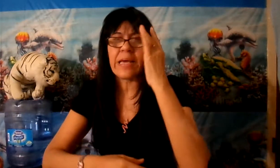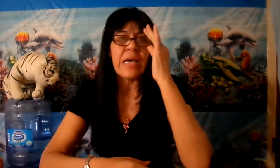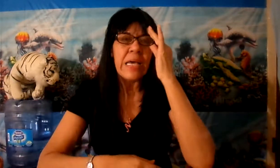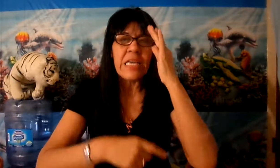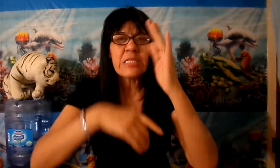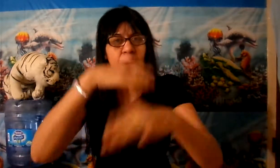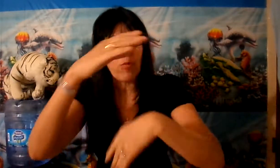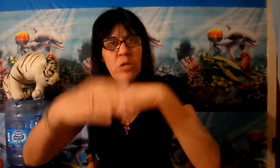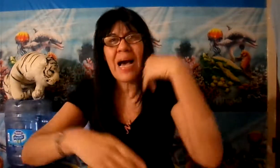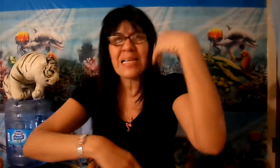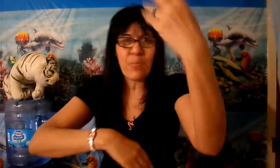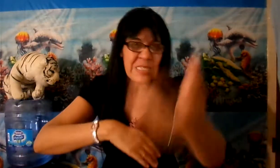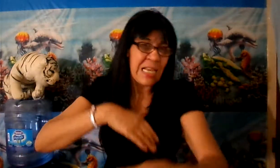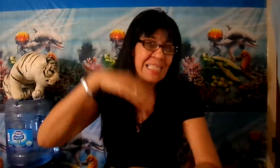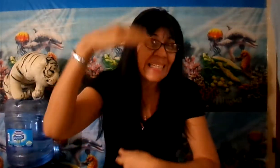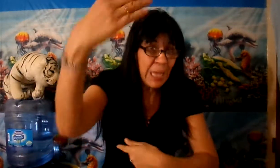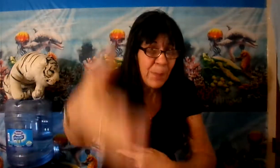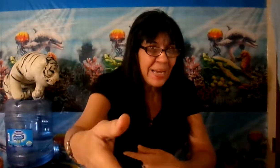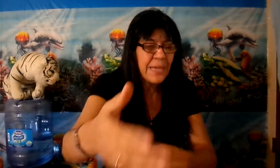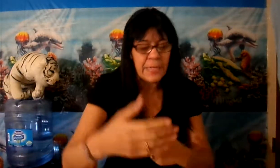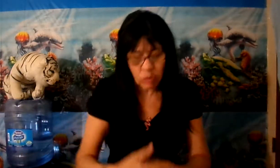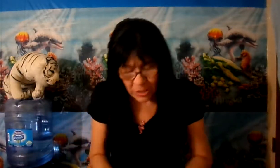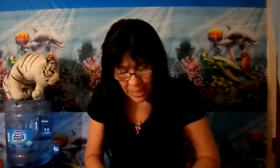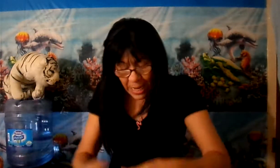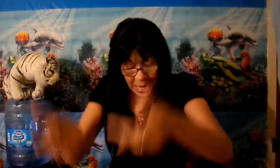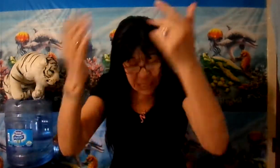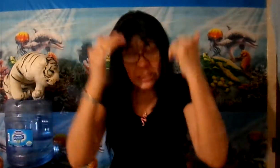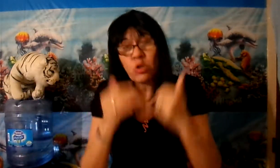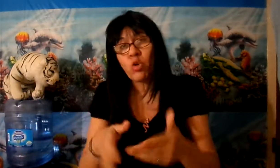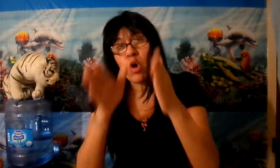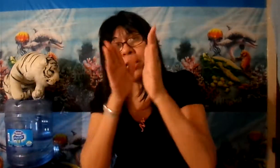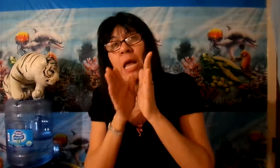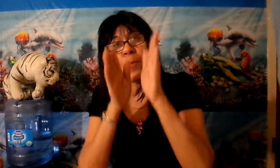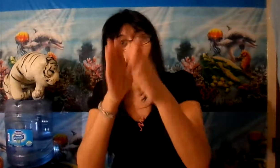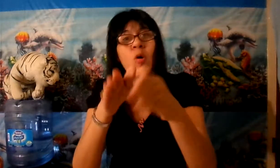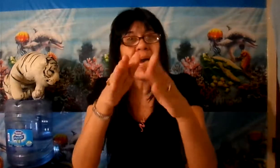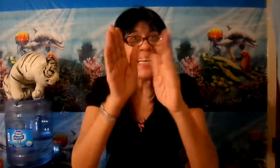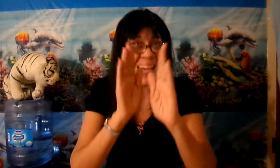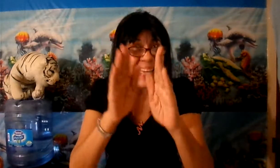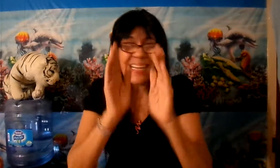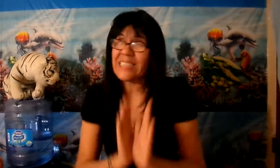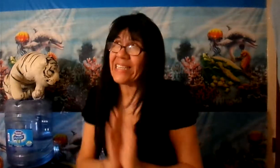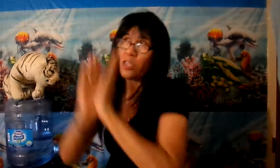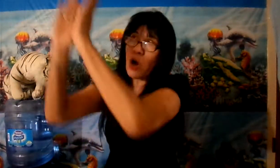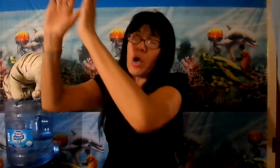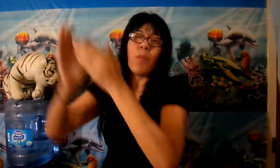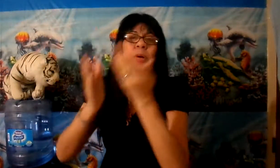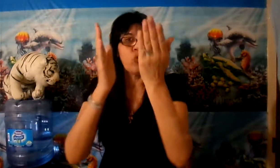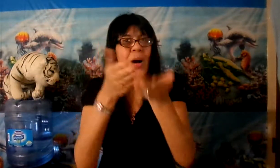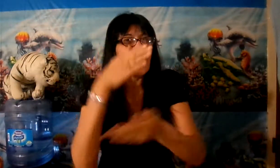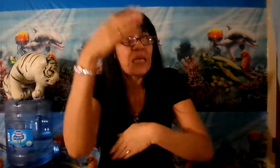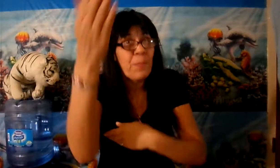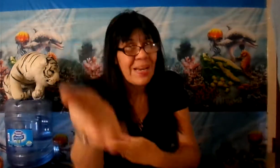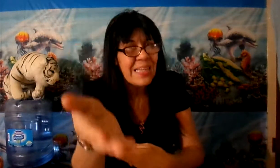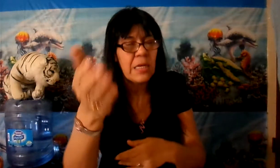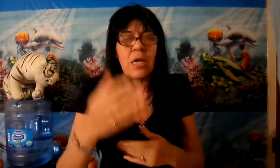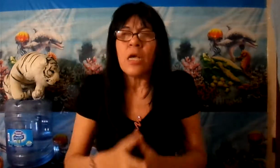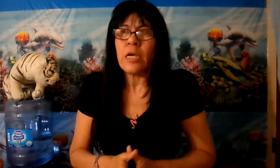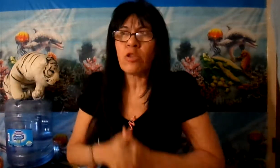y se puso a hacer disparate. Entonces, si tú no quieres provocar la ira de Dios, pues no haga disparate. Entonces